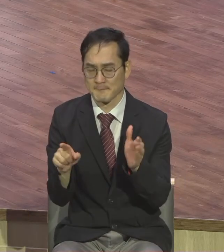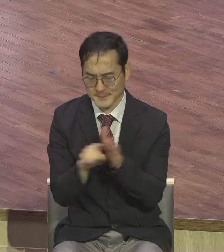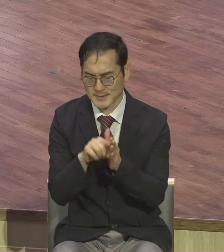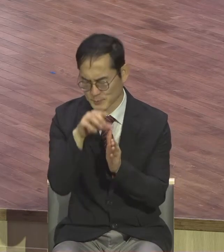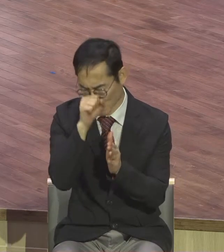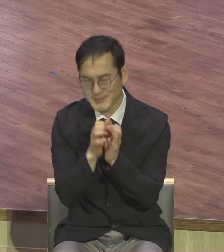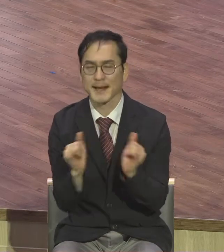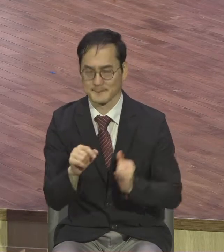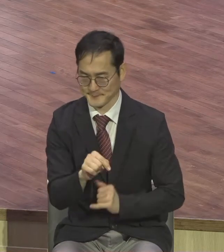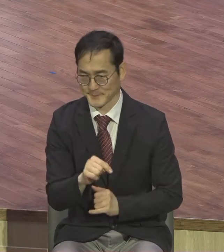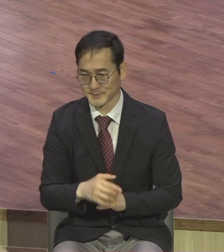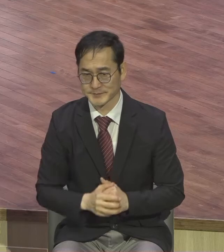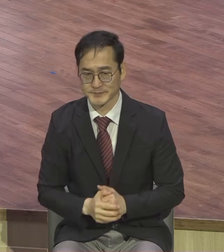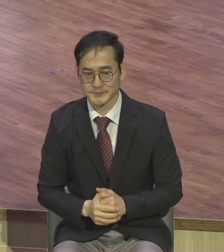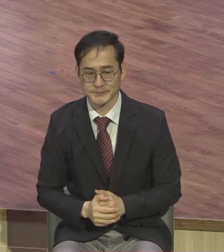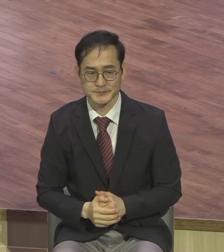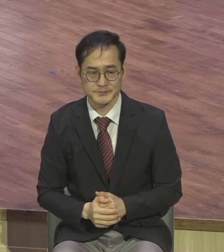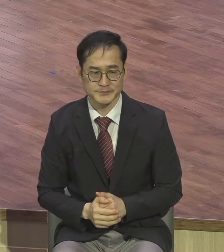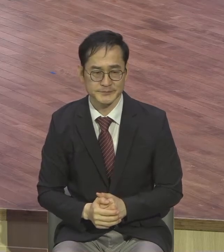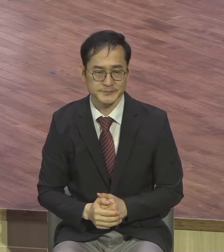믿음의 사람 믿음의 사람